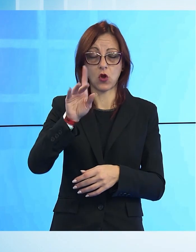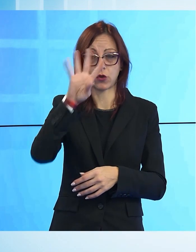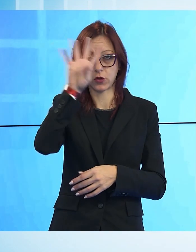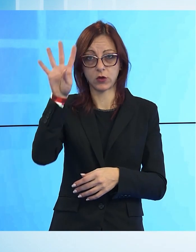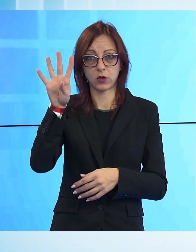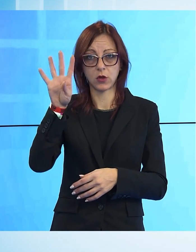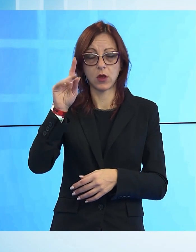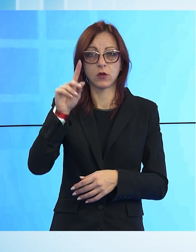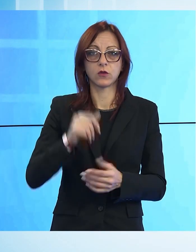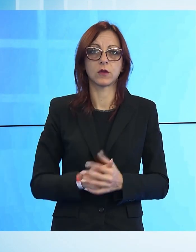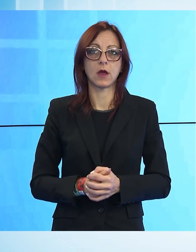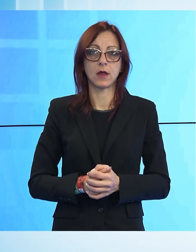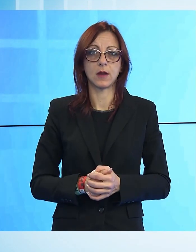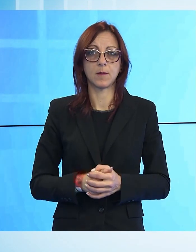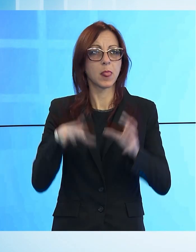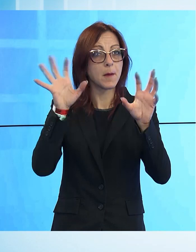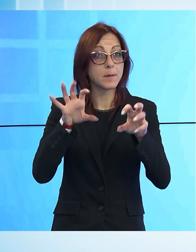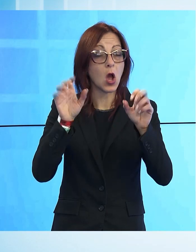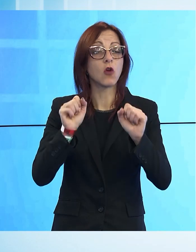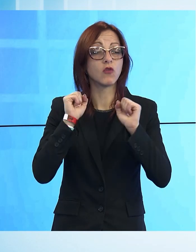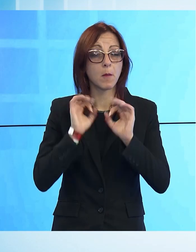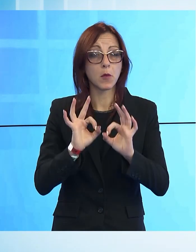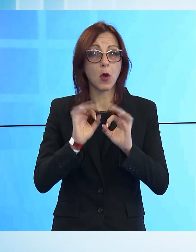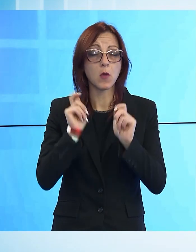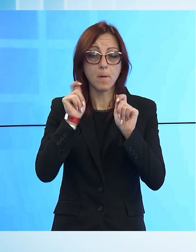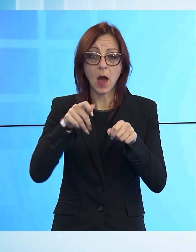proprio a partire dai settori di nord ovest.